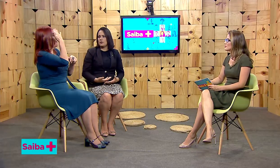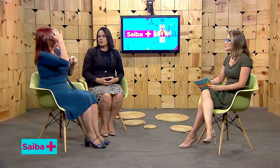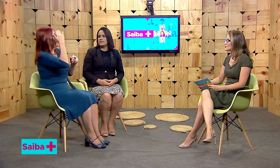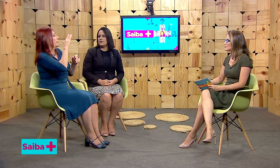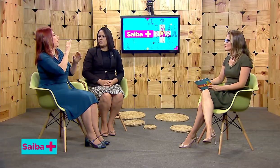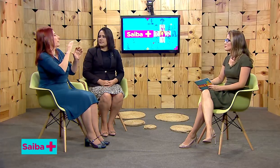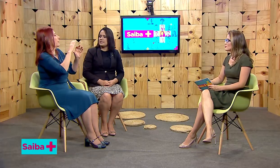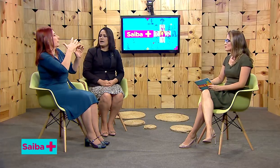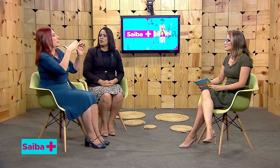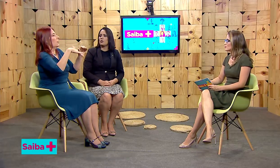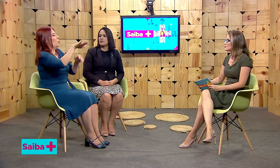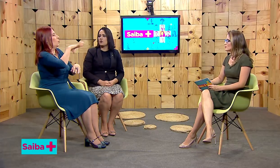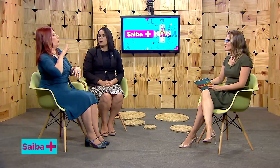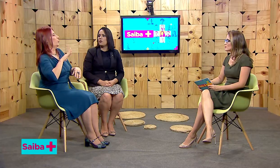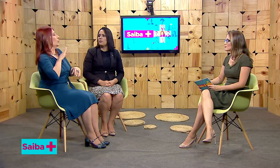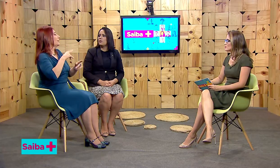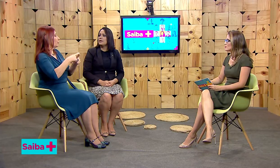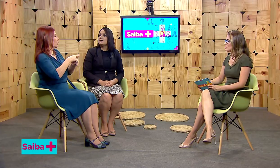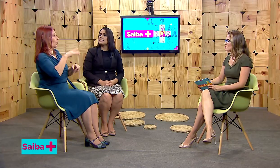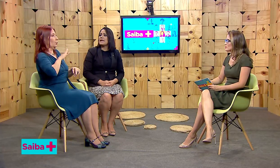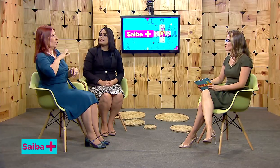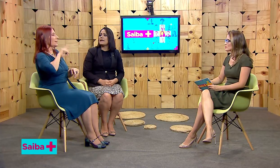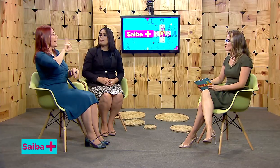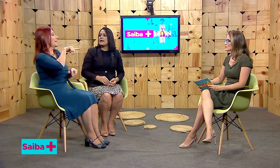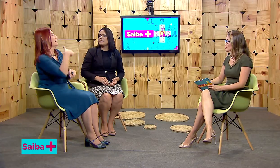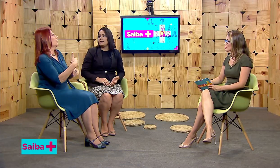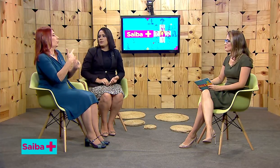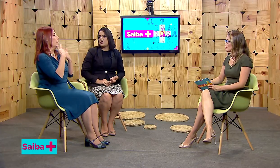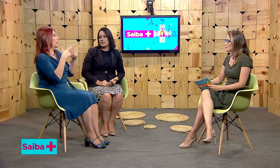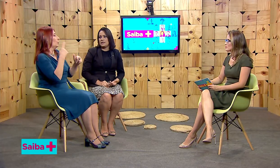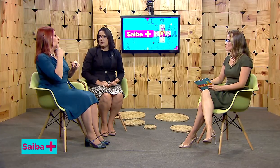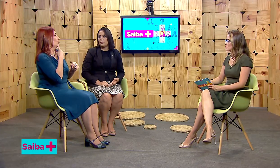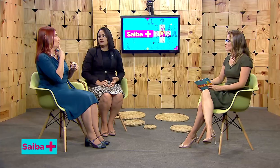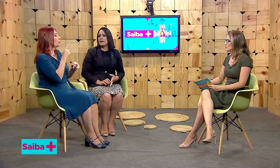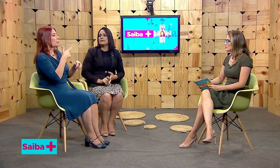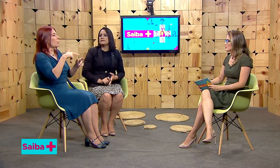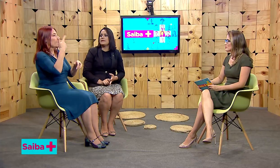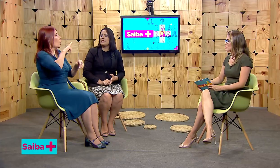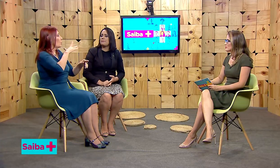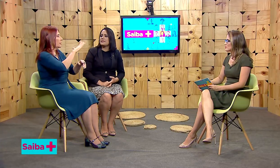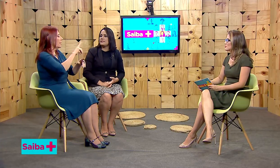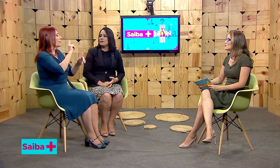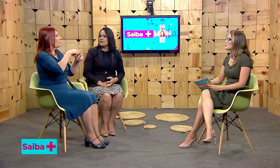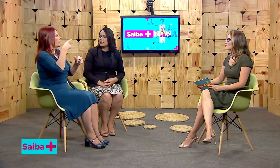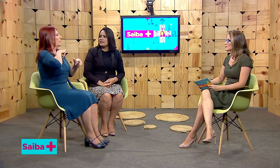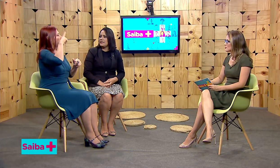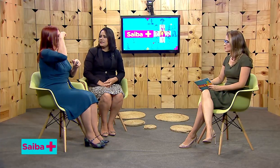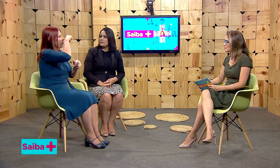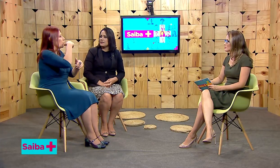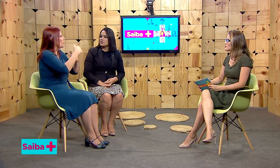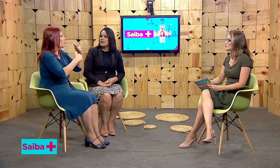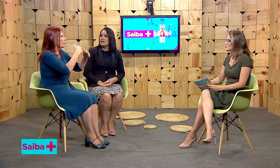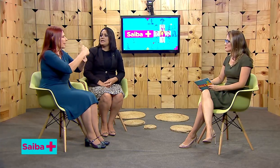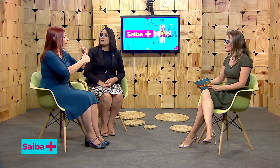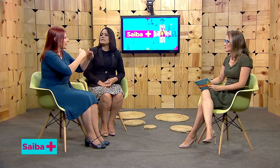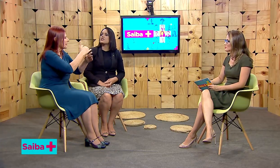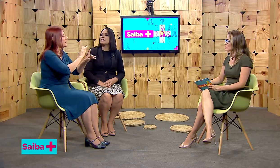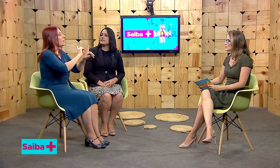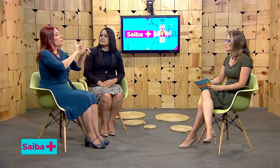inclusiva, por exemplo, ou numa escola comum, sem ter a base linguística da língua portuguesa, sem ter a base linguística da Libras. Então, essas crianças